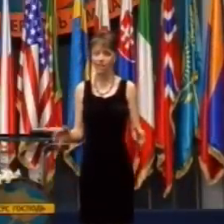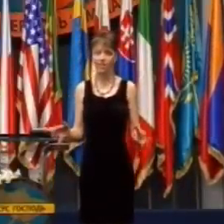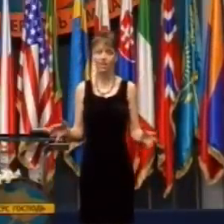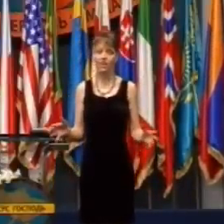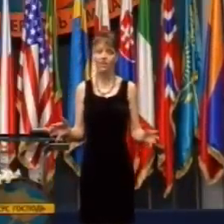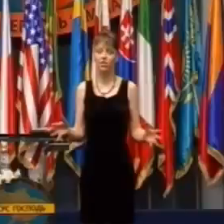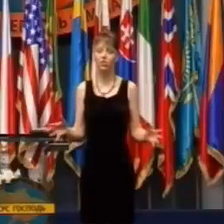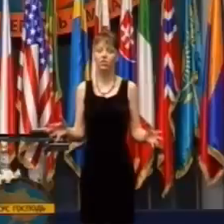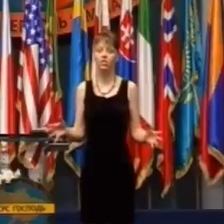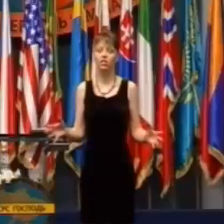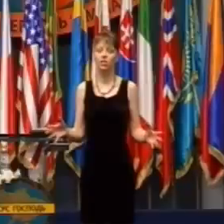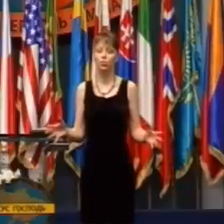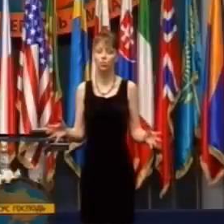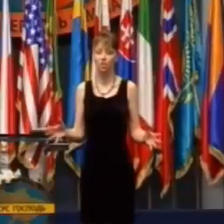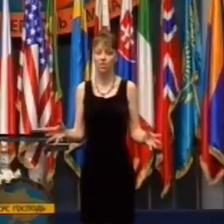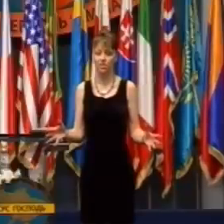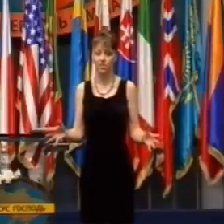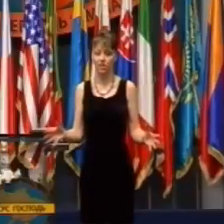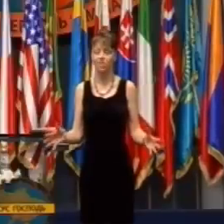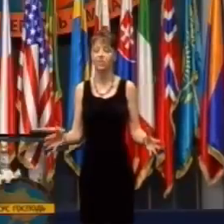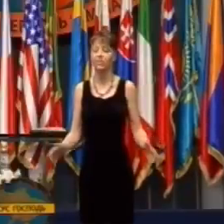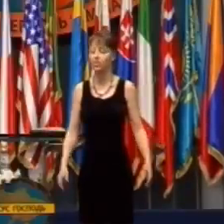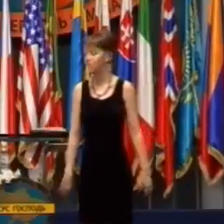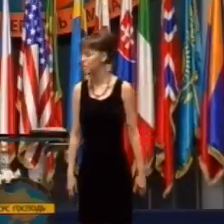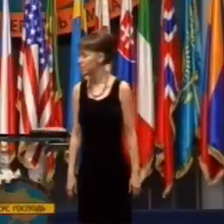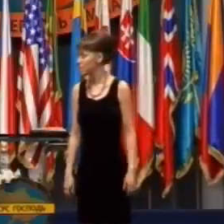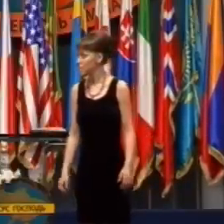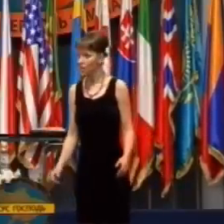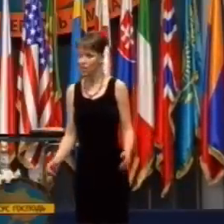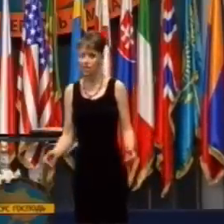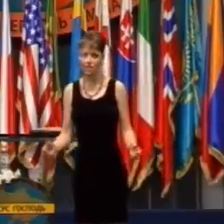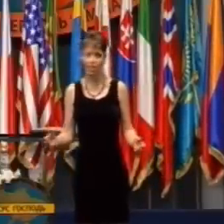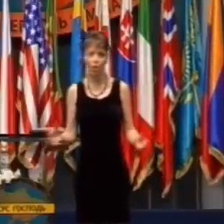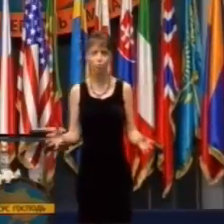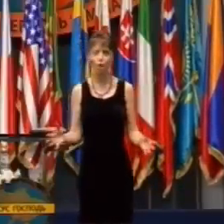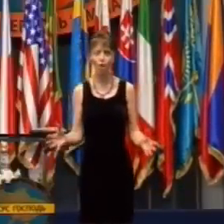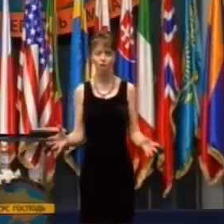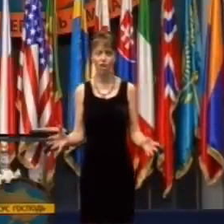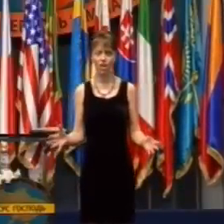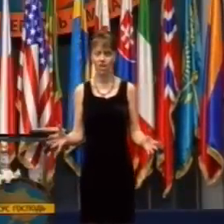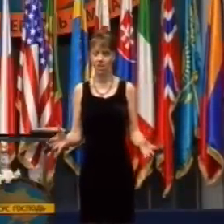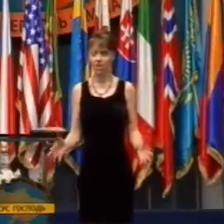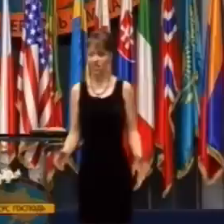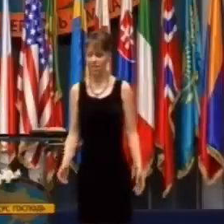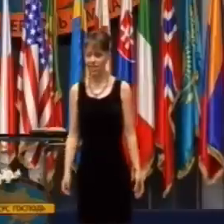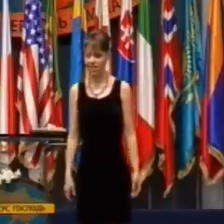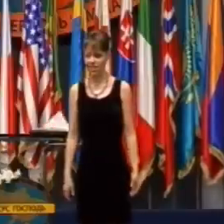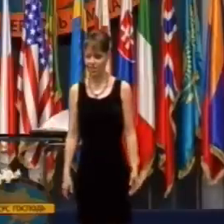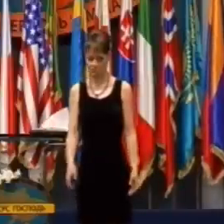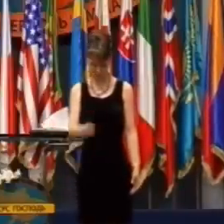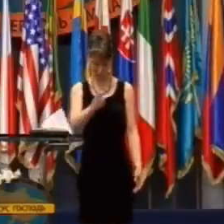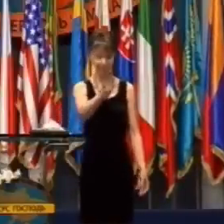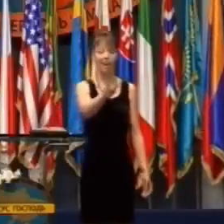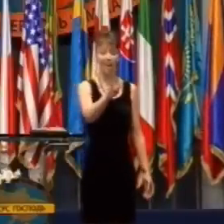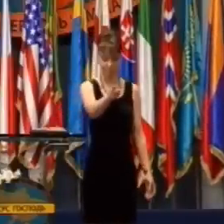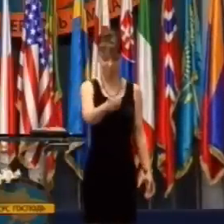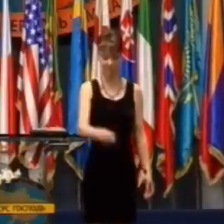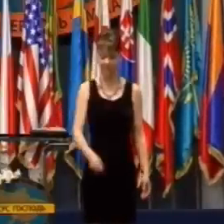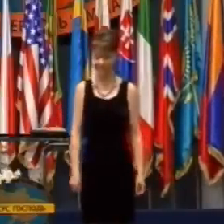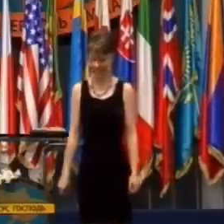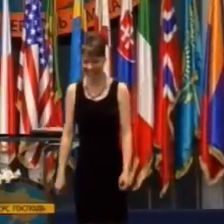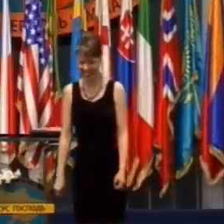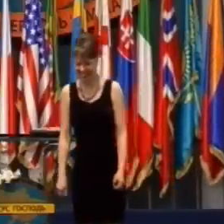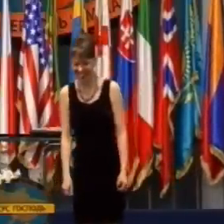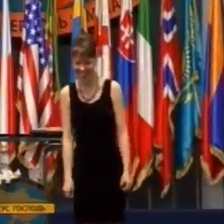Potom tam chvíľu stála a povedala, oh môj Bože. A my na to, ano.